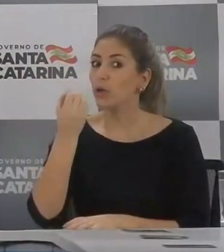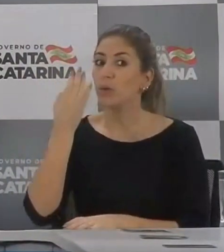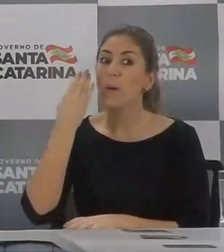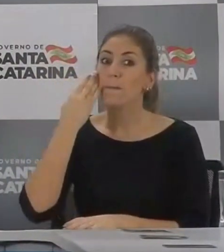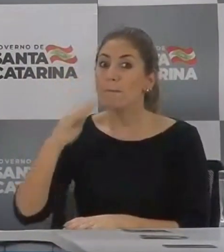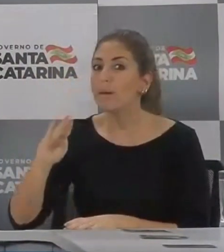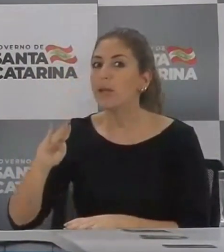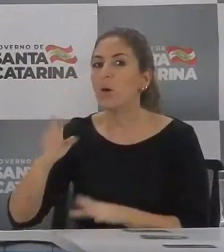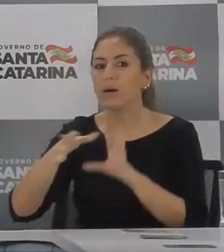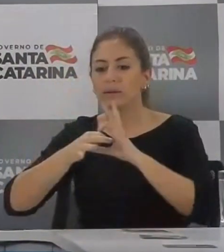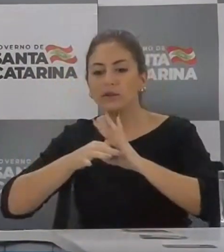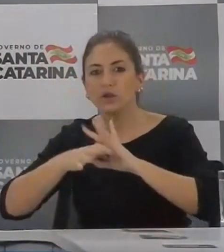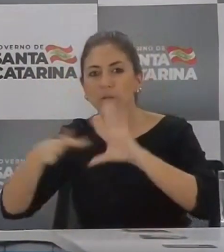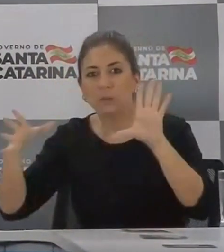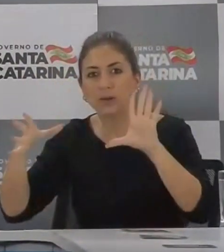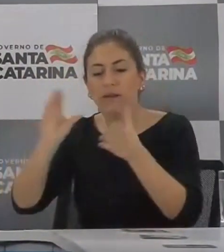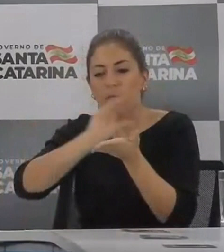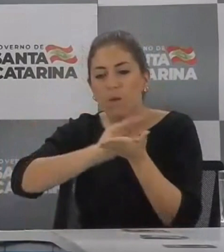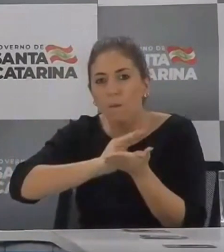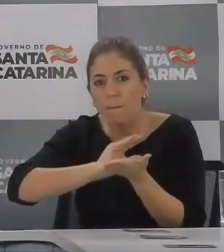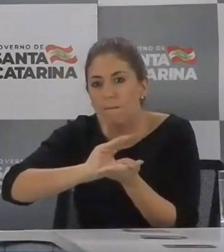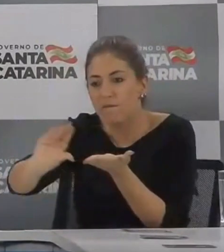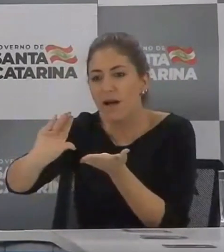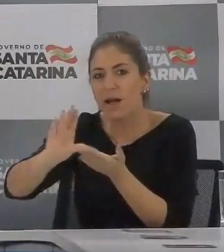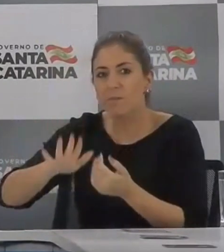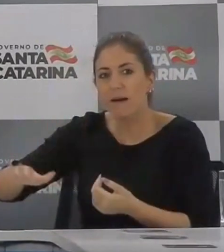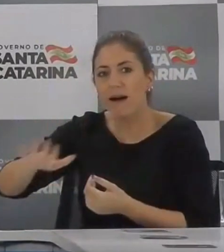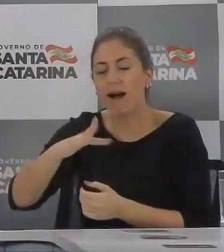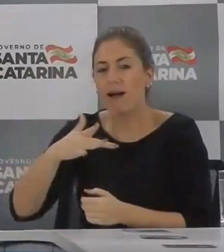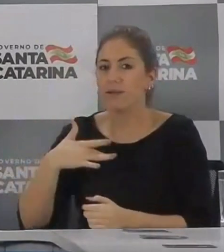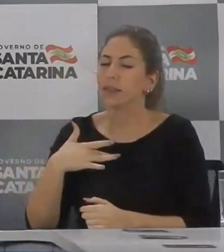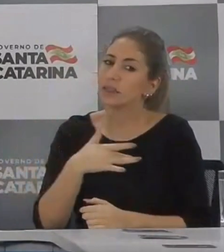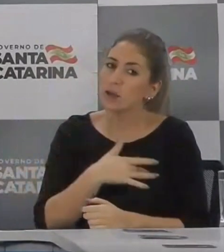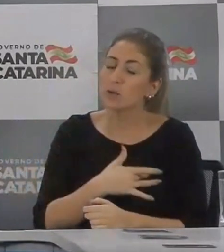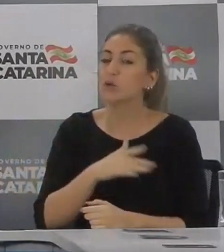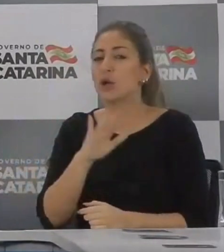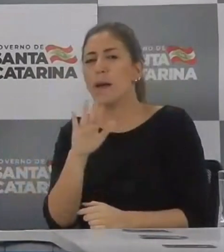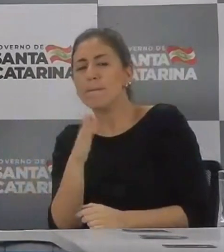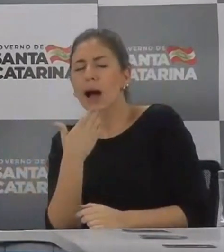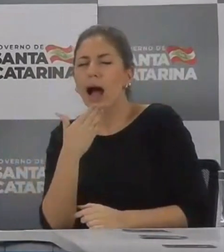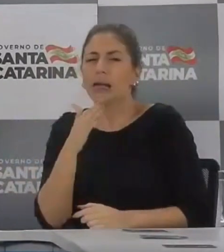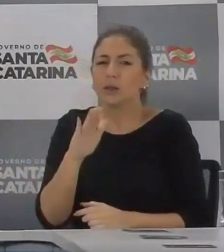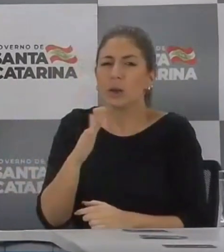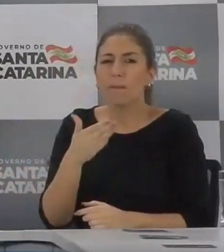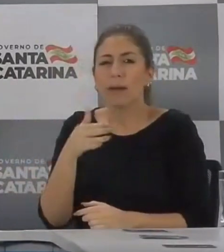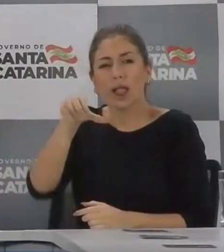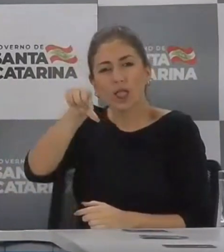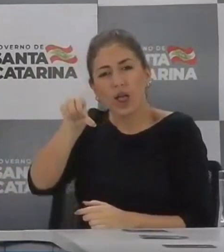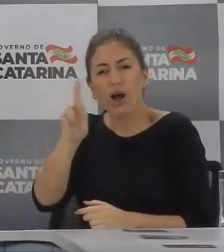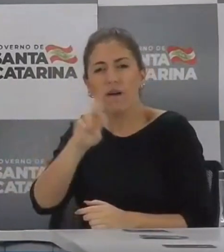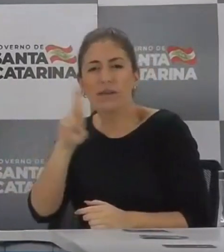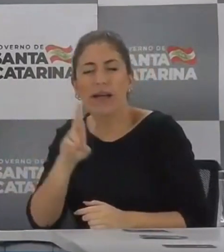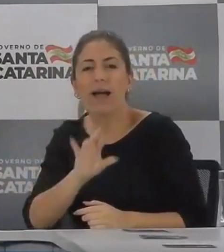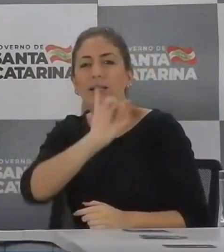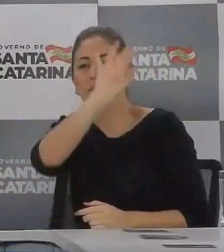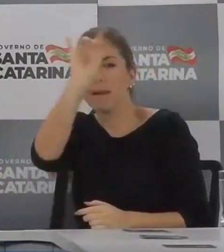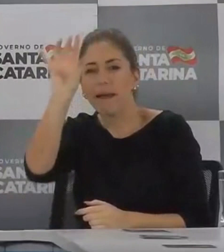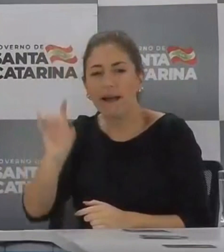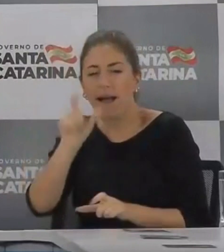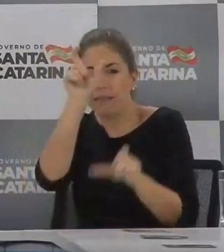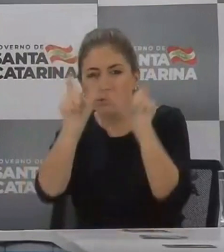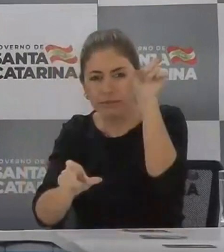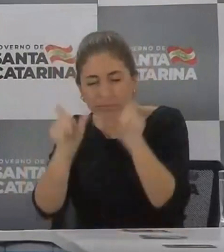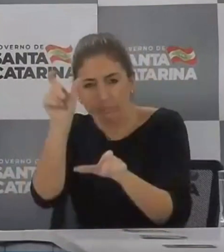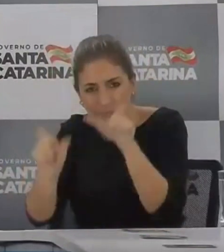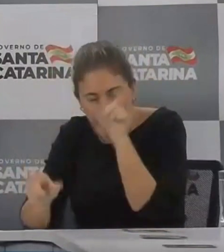que estão disponíveis para investimento na saúde, num cálculo de R$ 9,00 per capita, R$ 9,00 por habitante, vão ter